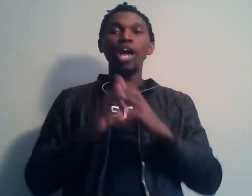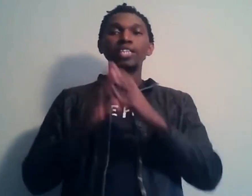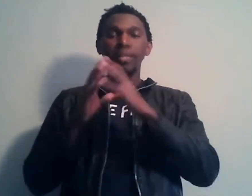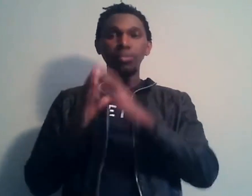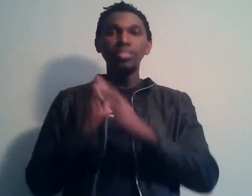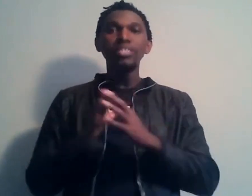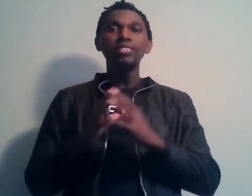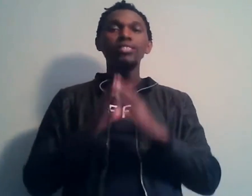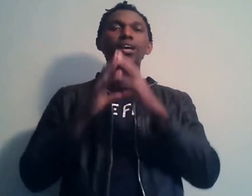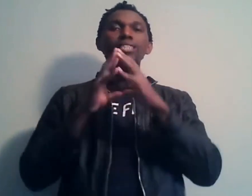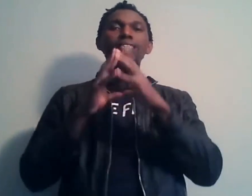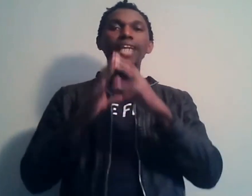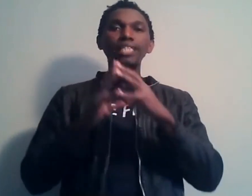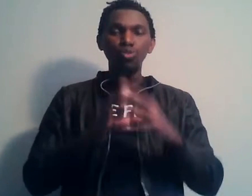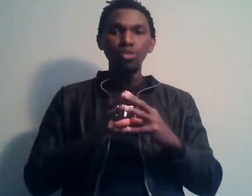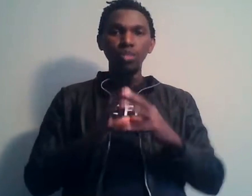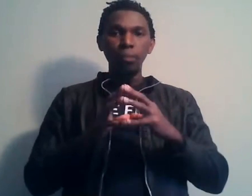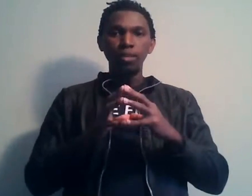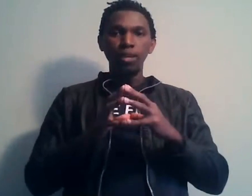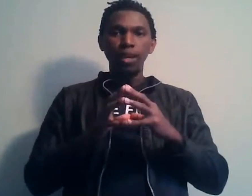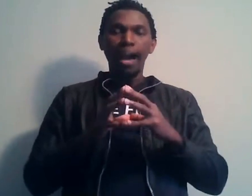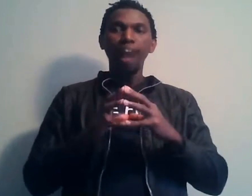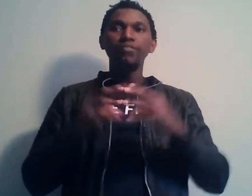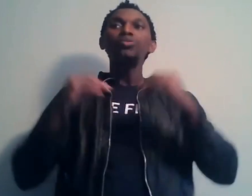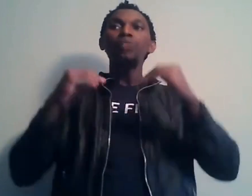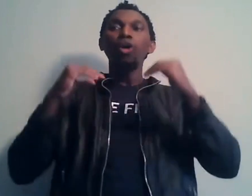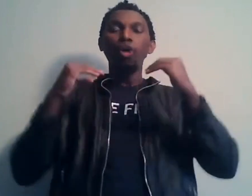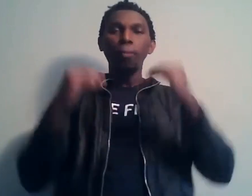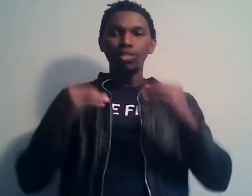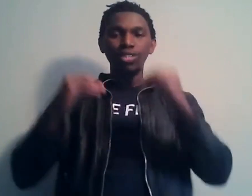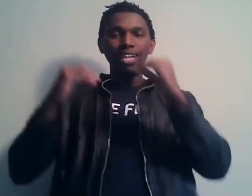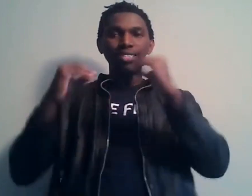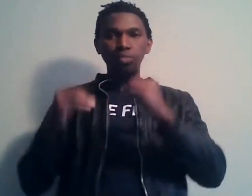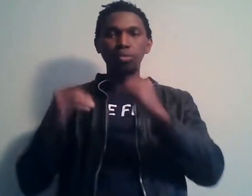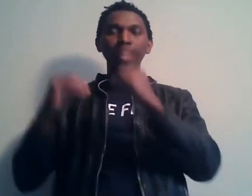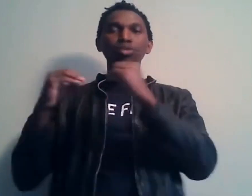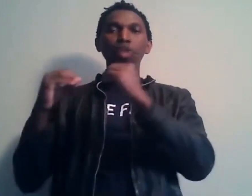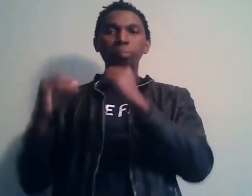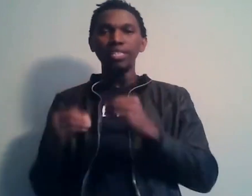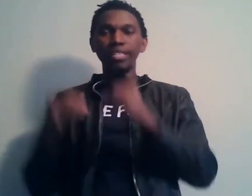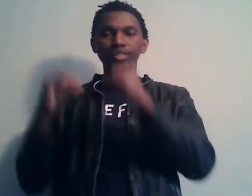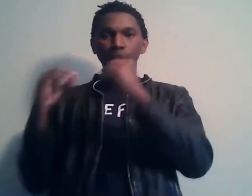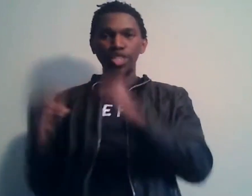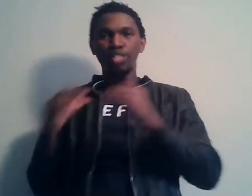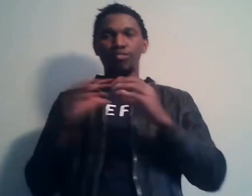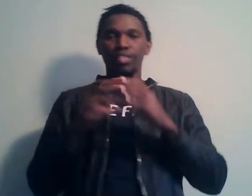des personnes qui décident d'aller étudier afin de représenter la diaspora de leur pays d'origine en fait.